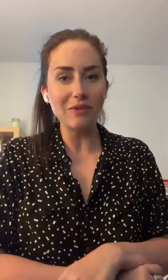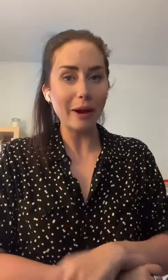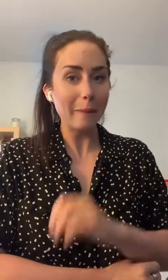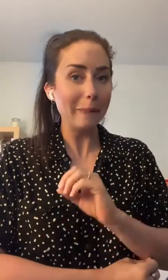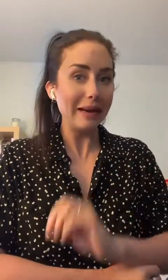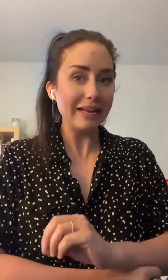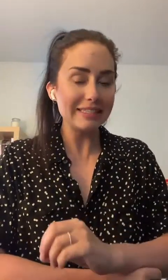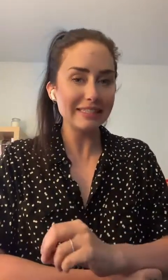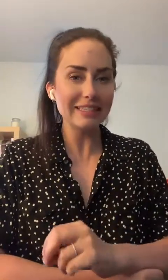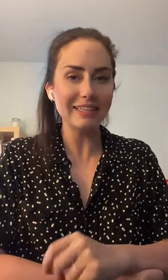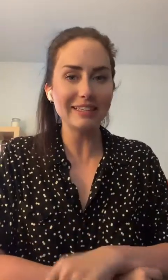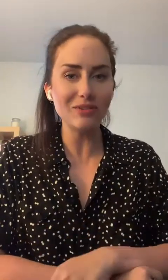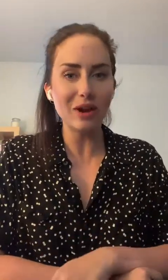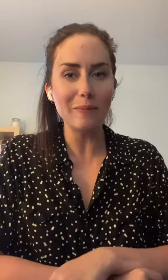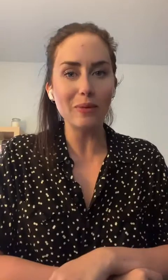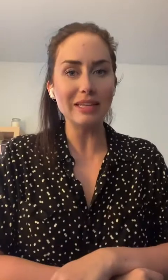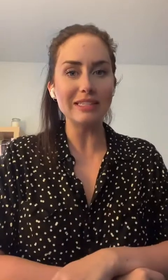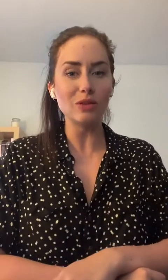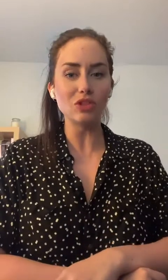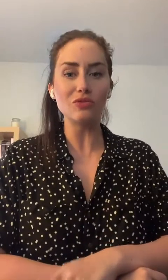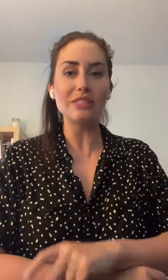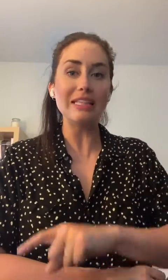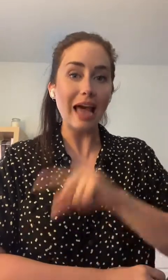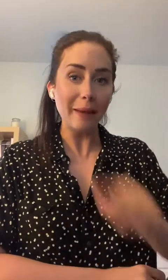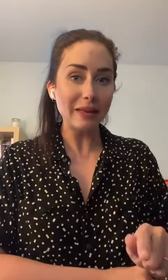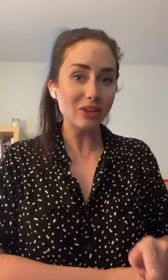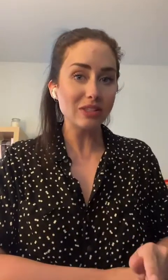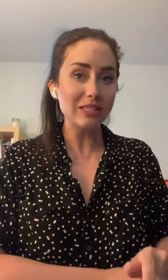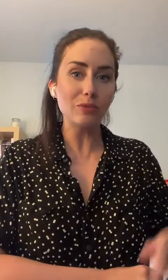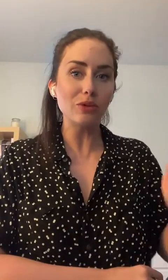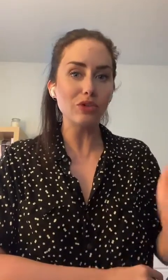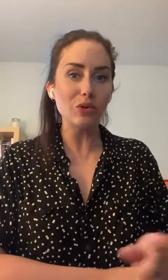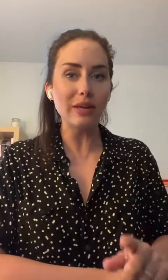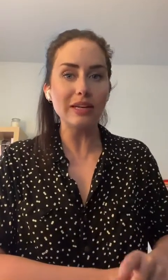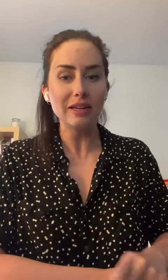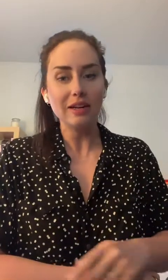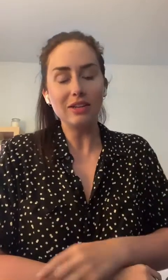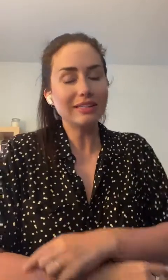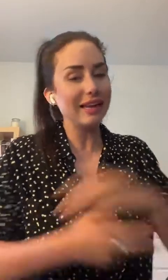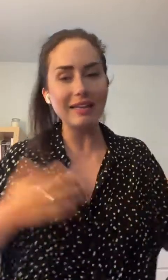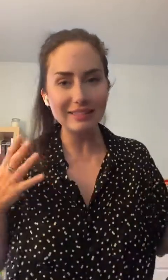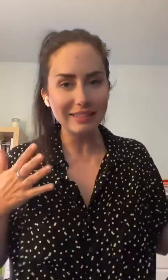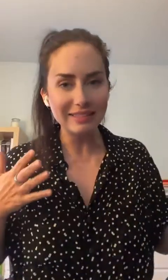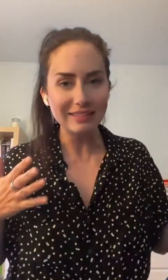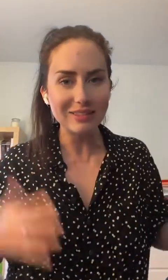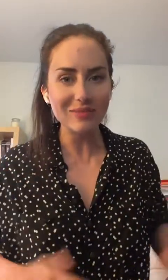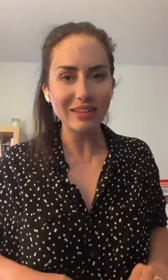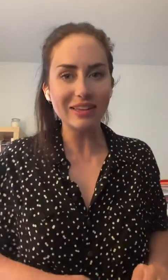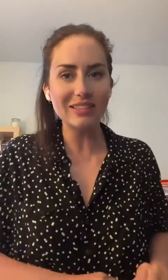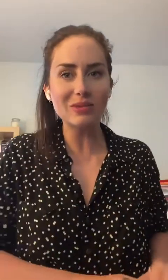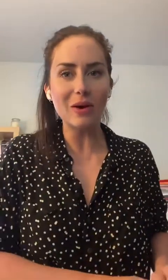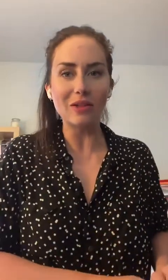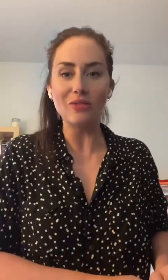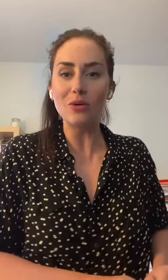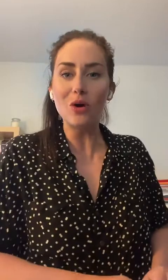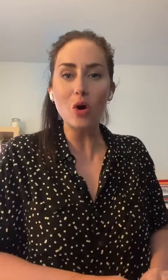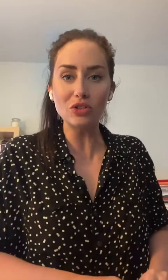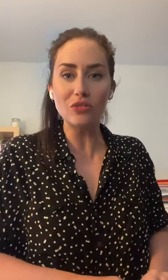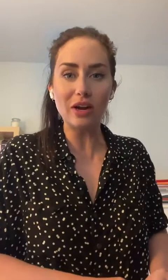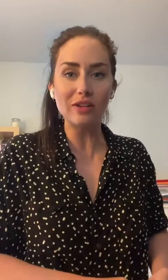va me faire plaisir de vous répondre. Et sinon, je vous dis à mercredi pour notre Q&A, notre classique du mercredi soir. Dans le fond, on se revoit